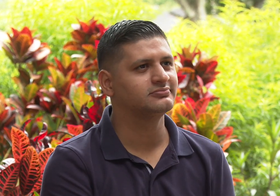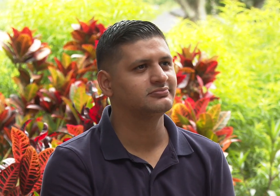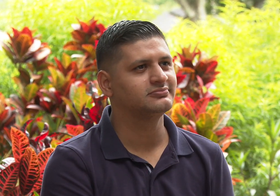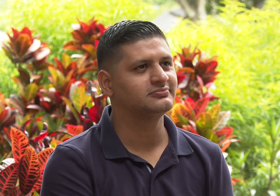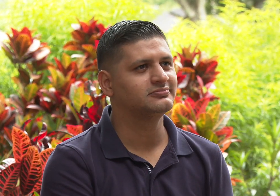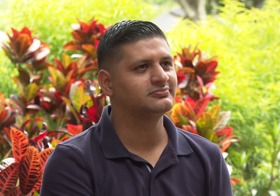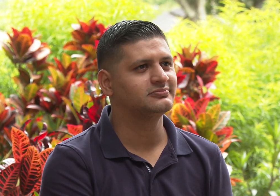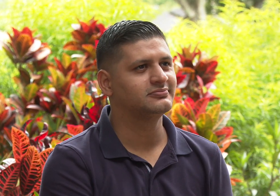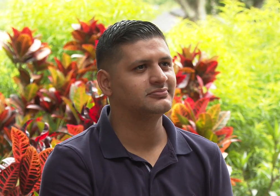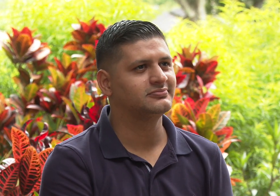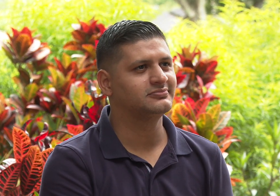la información ellos mismos.